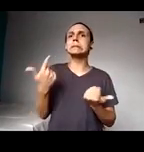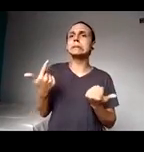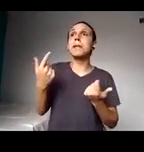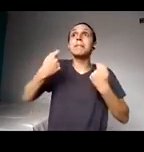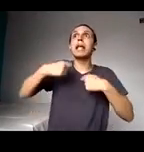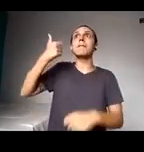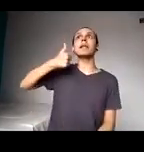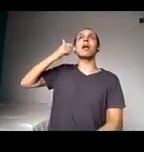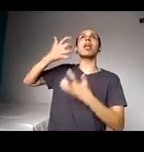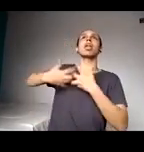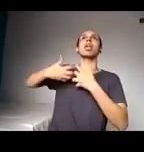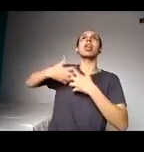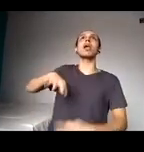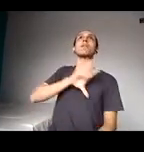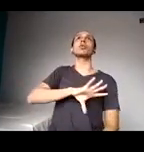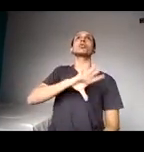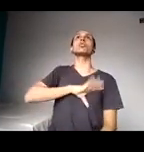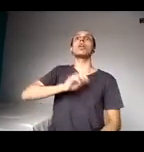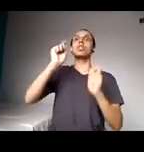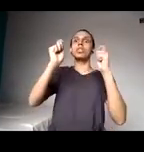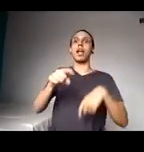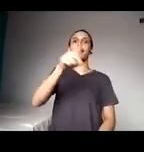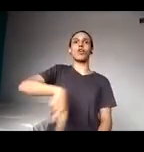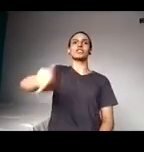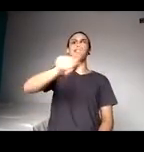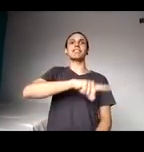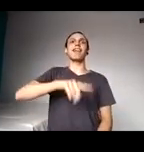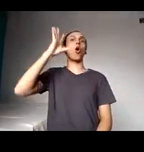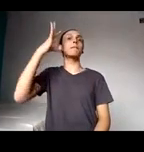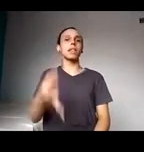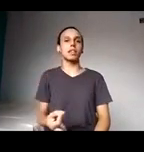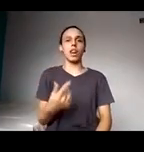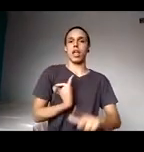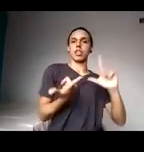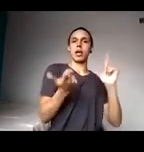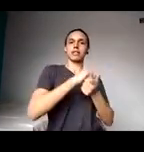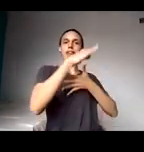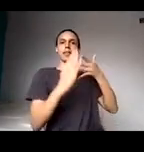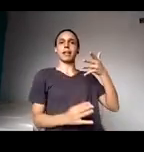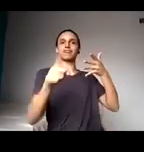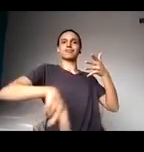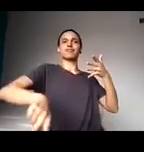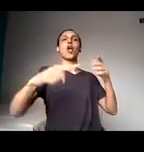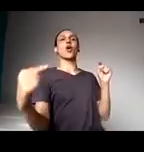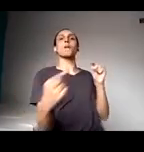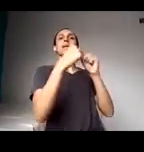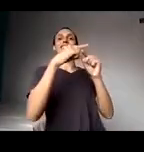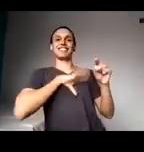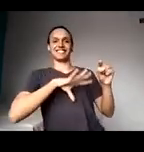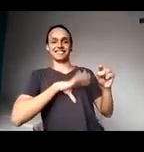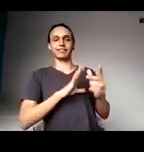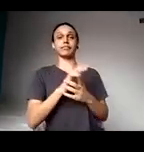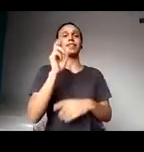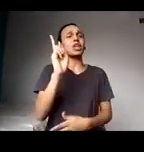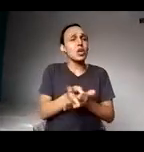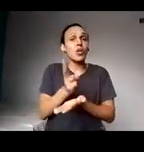para falar com vocês em português. A mesma coisa, se você pensar em português para falar em inglês, vai ser